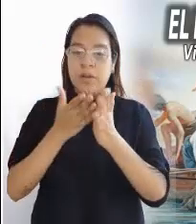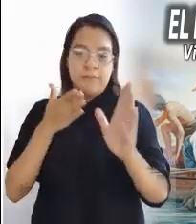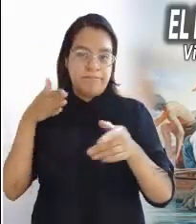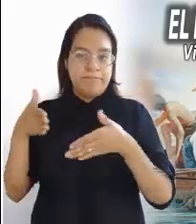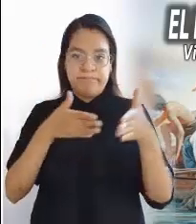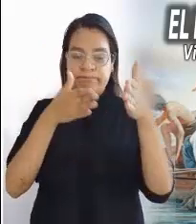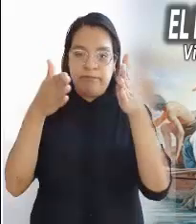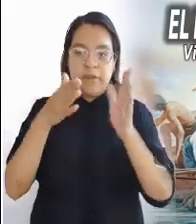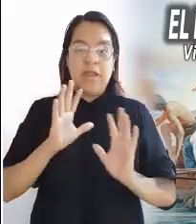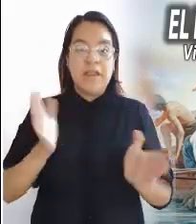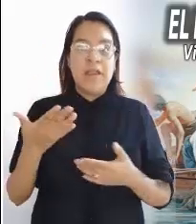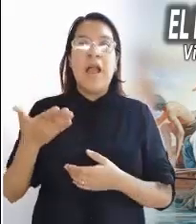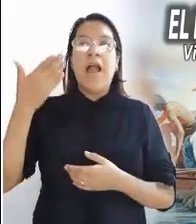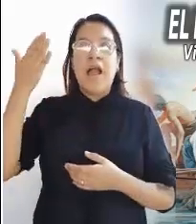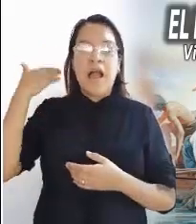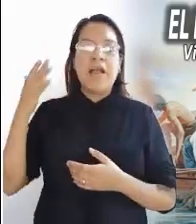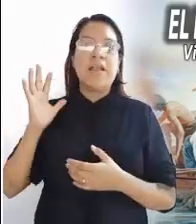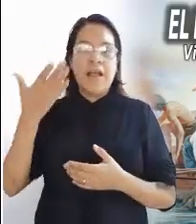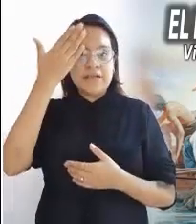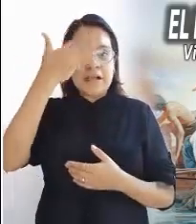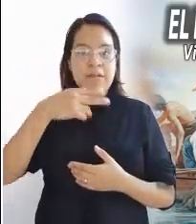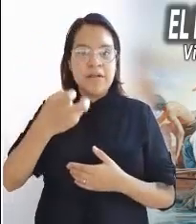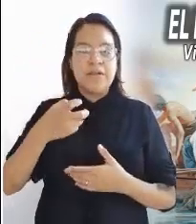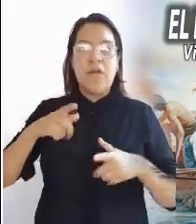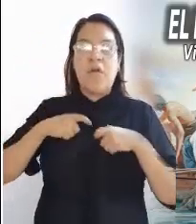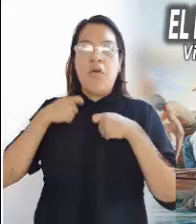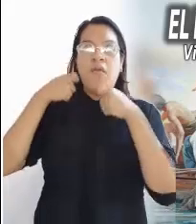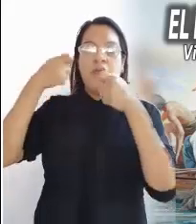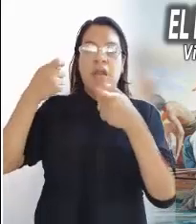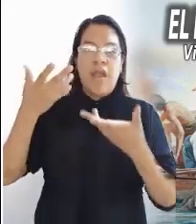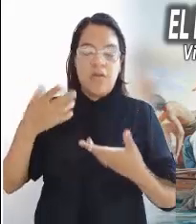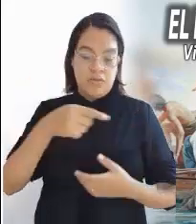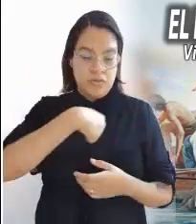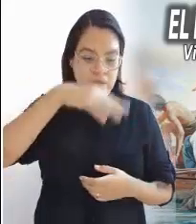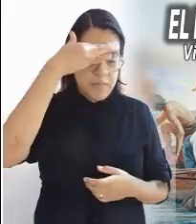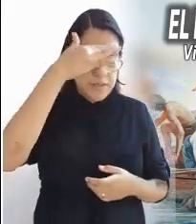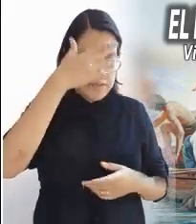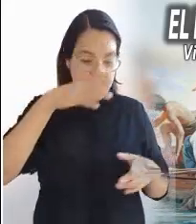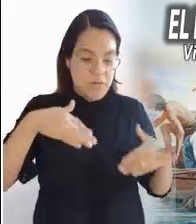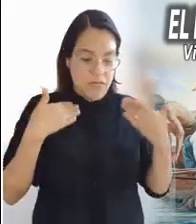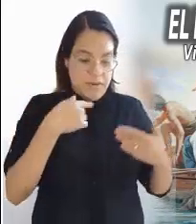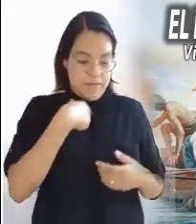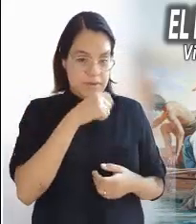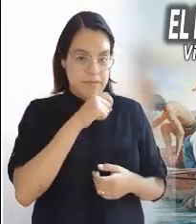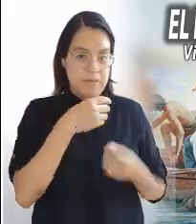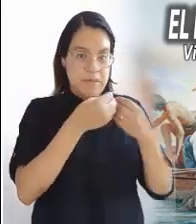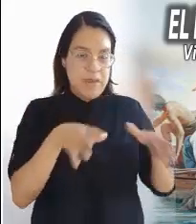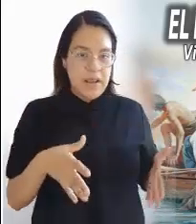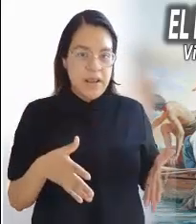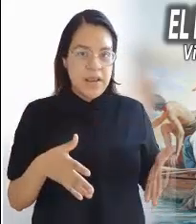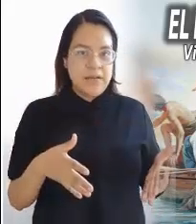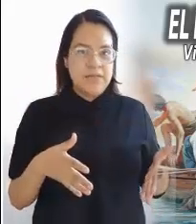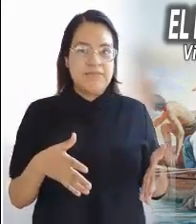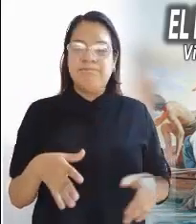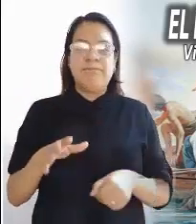cerrado durante mucho tiempo, ya nos habíamos confiado en nuestras propias fuerzas, ya hemos fracasado en la oscuridad de la noche.